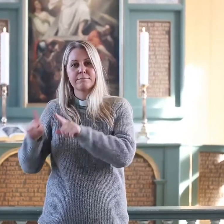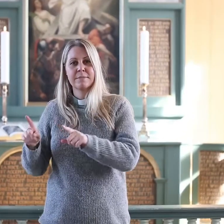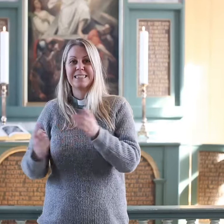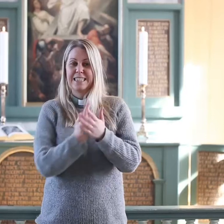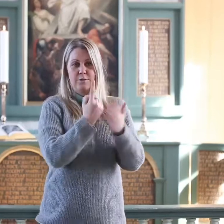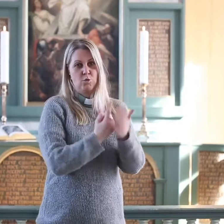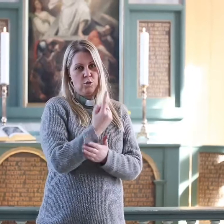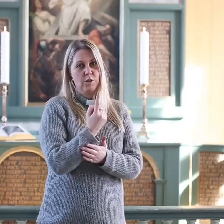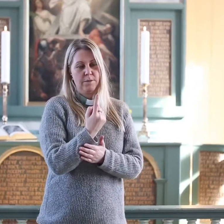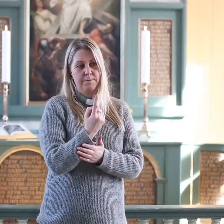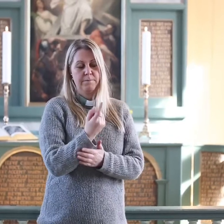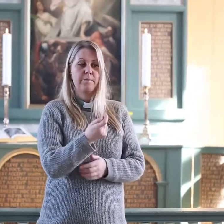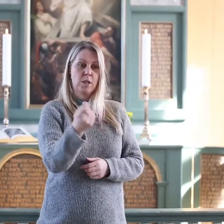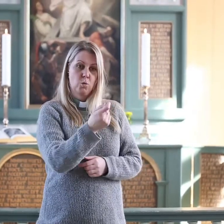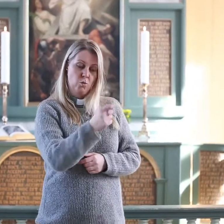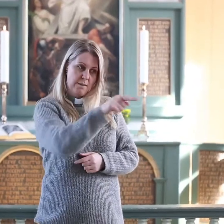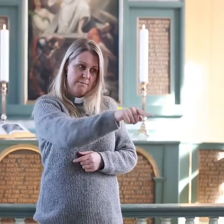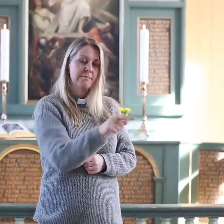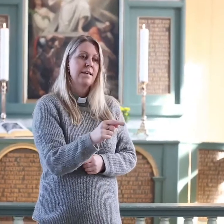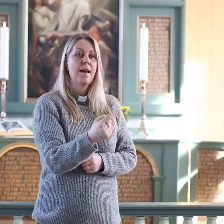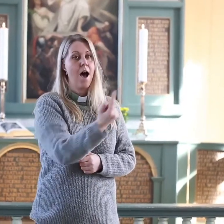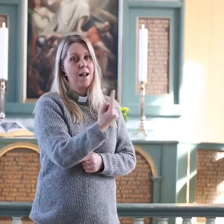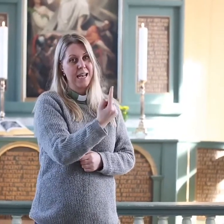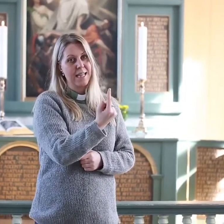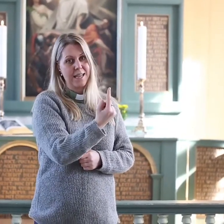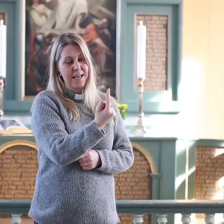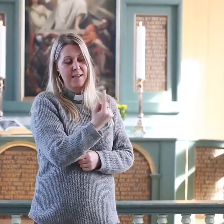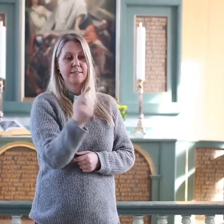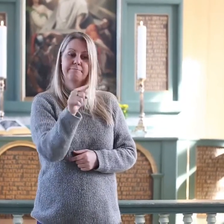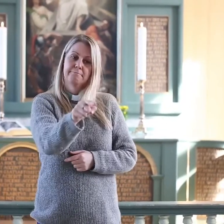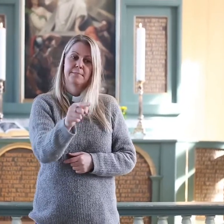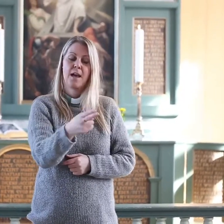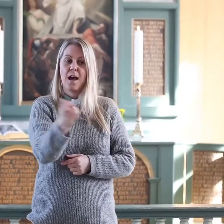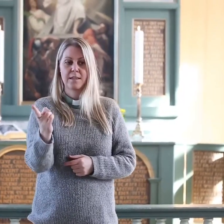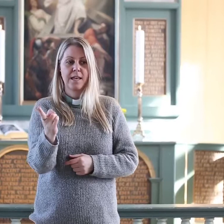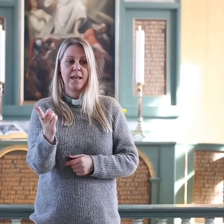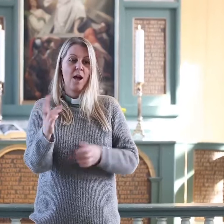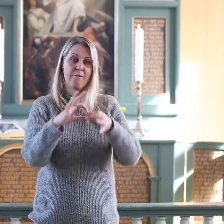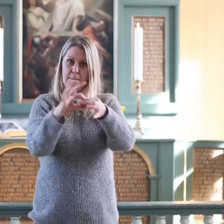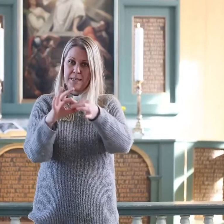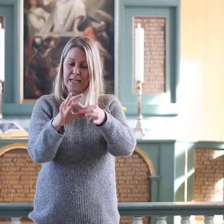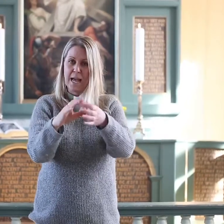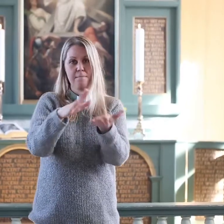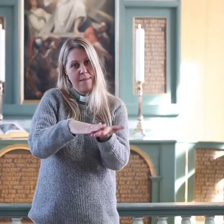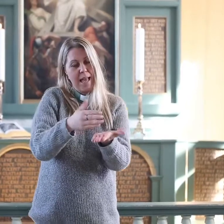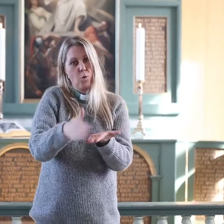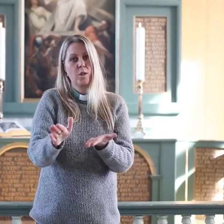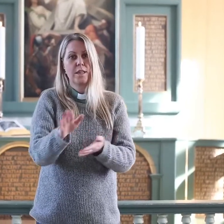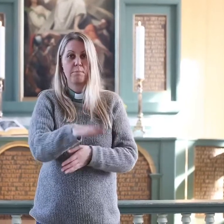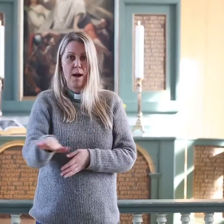Noen er alene. Noen er familie, med barn eller uten barn. Noen